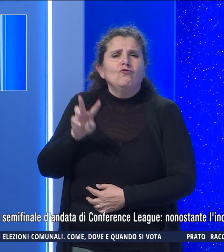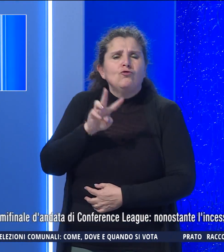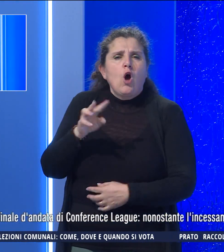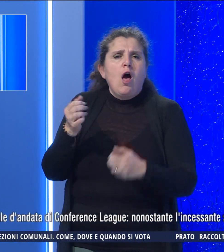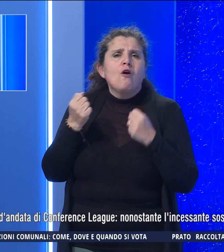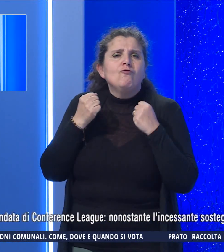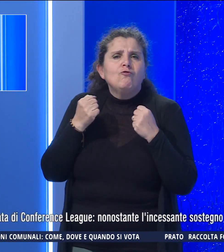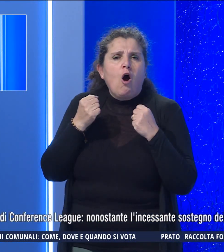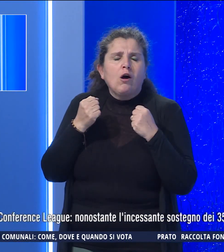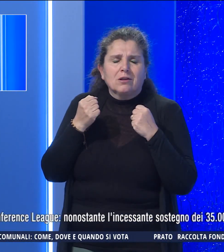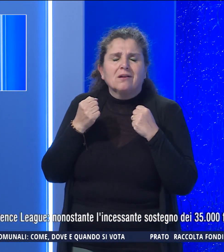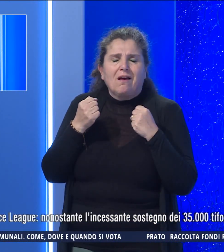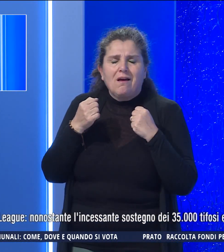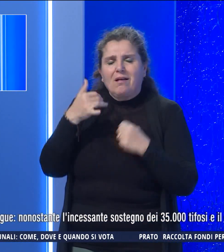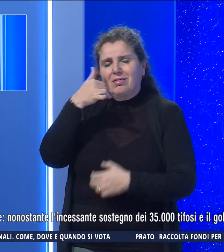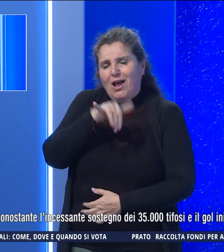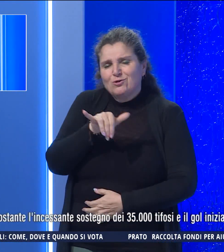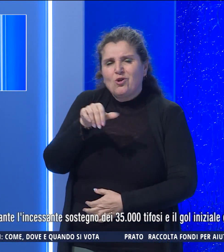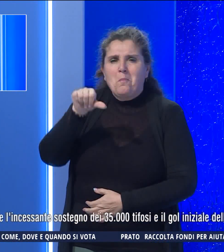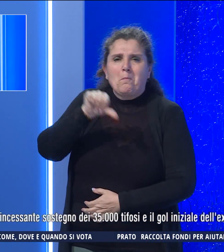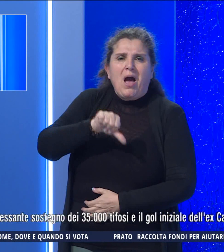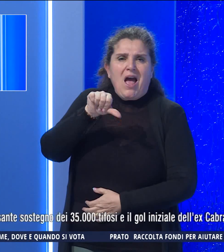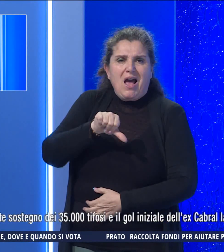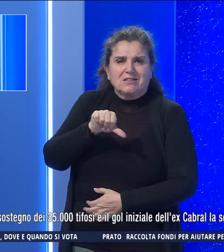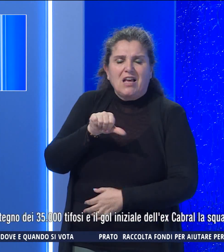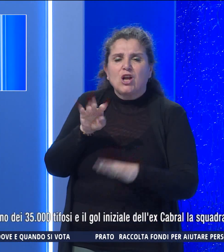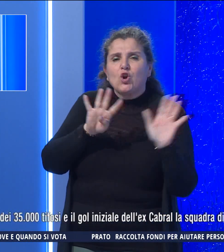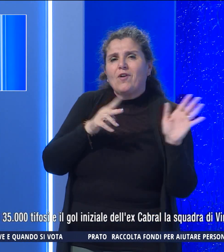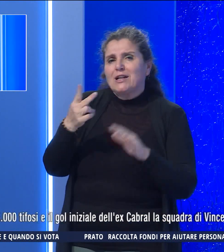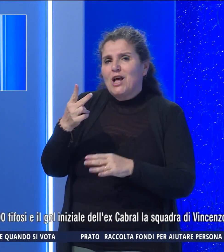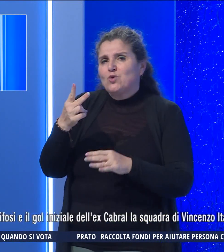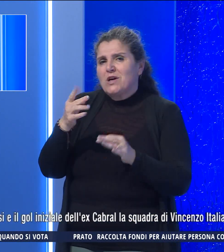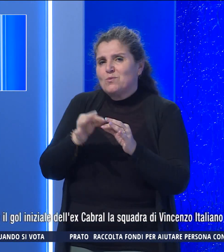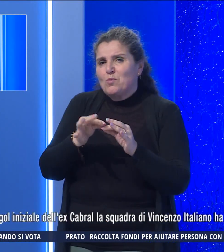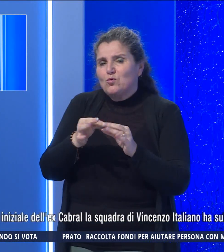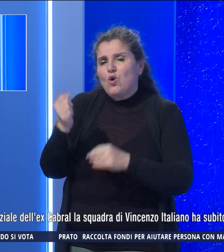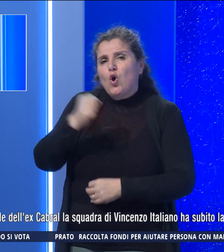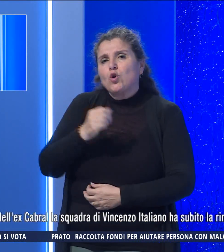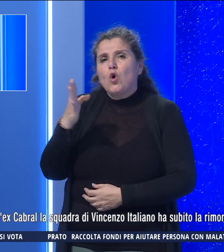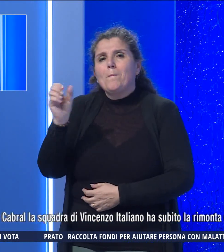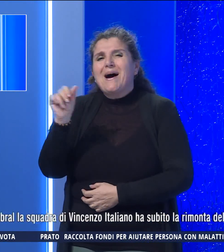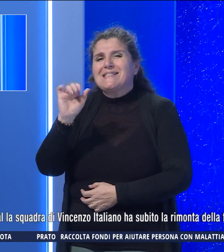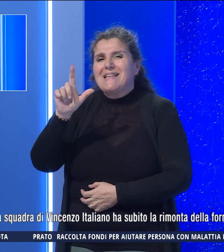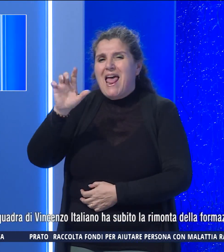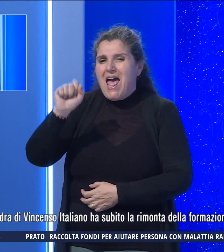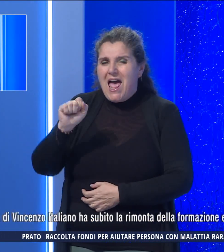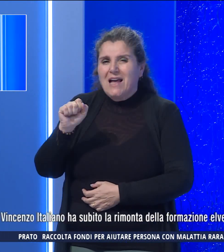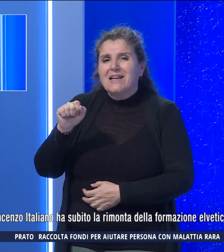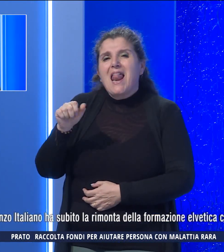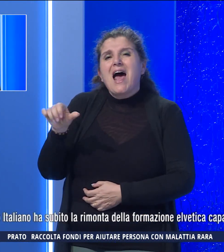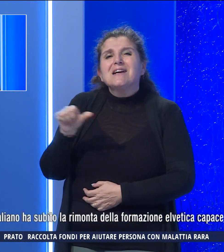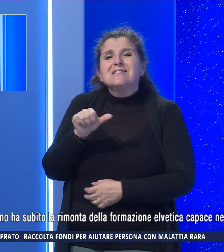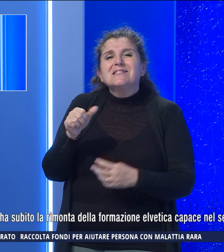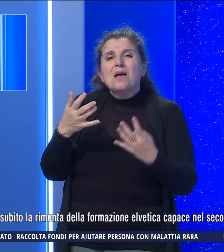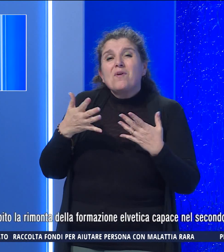forte la delusione per la sconfitta maturata al 92esimo contro il Basilea nella semifinale